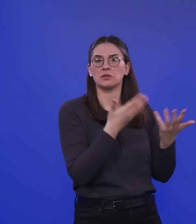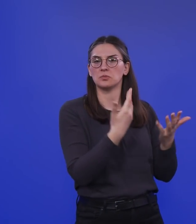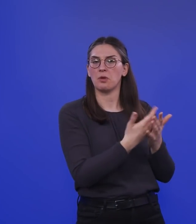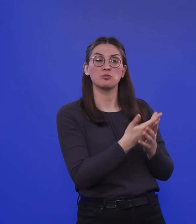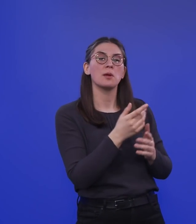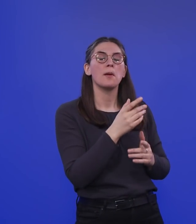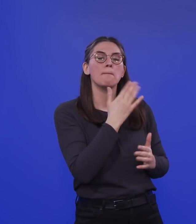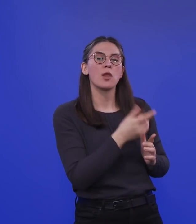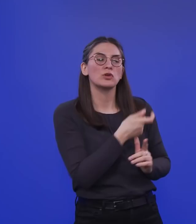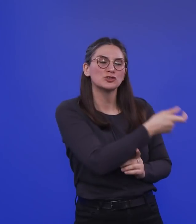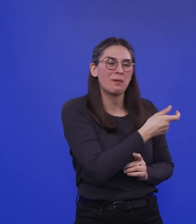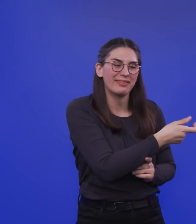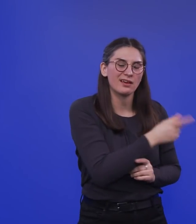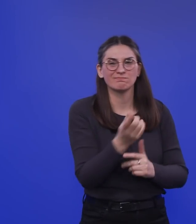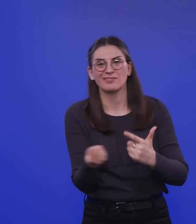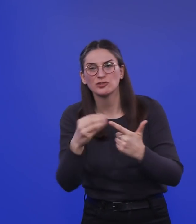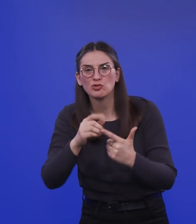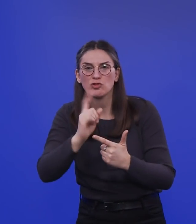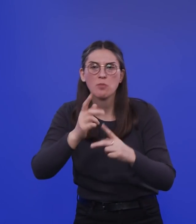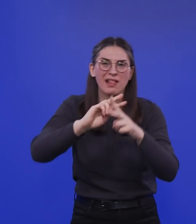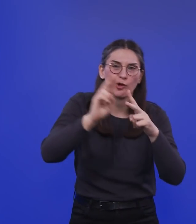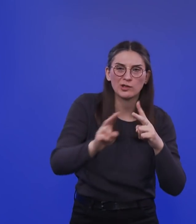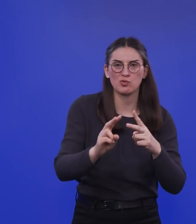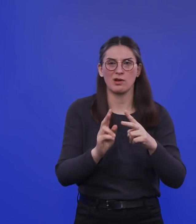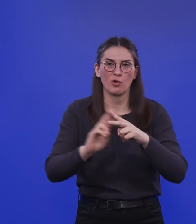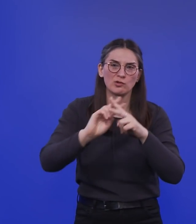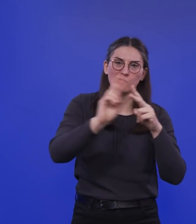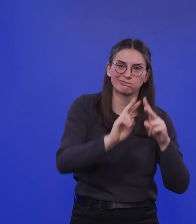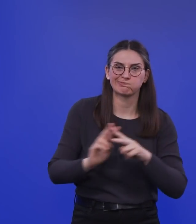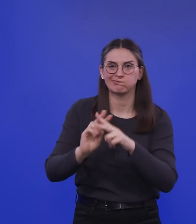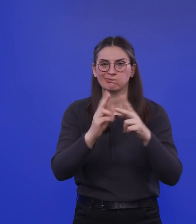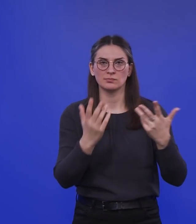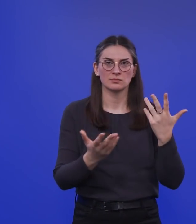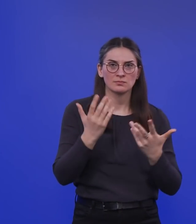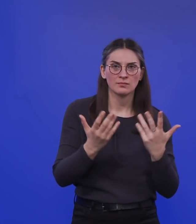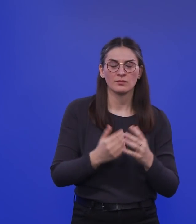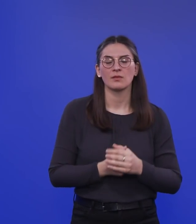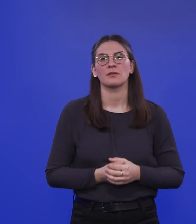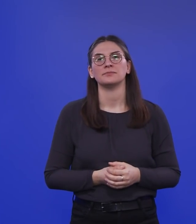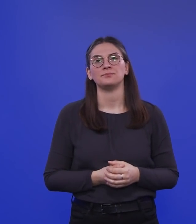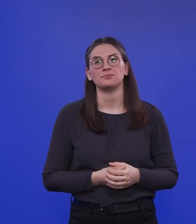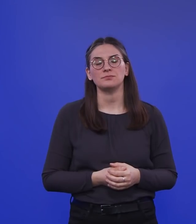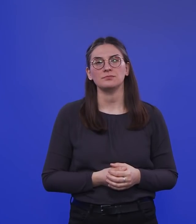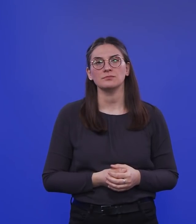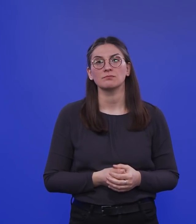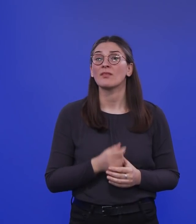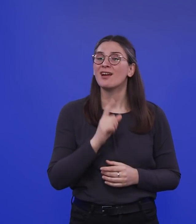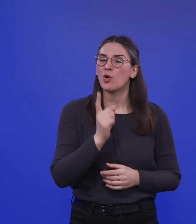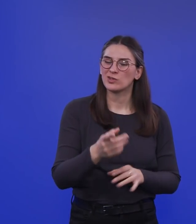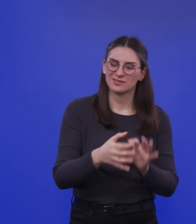muss. Und dann wird das nochmal wieder korrigiert. Und außerdem ist es auch so, dass die Antikörper verschwinden nach